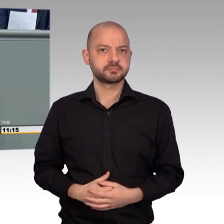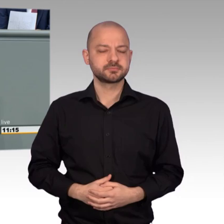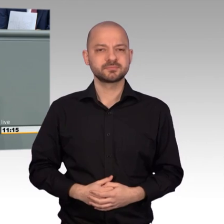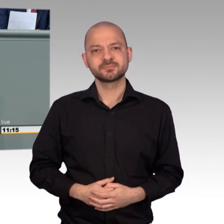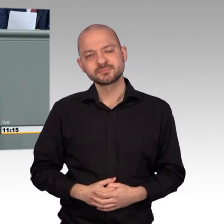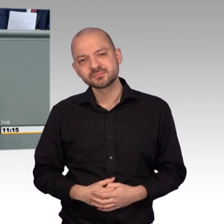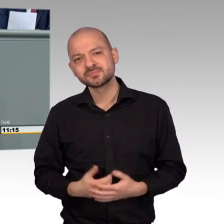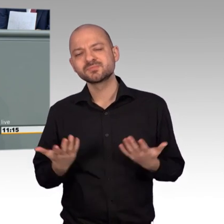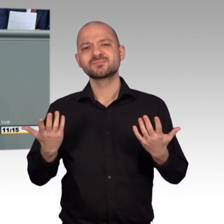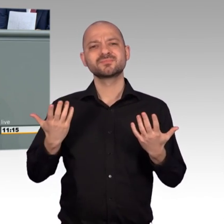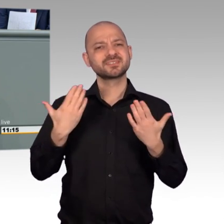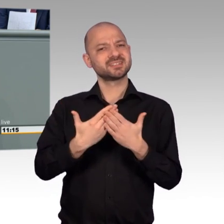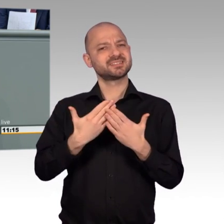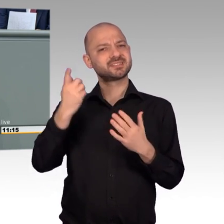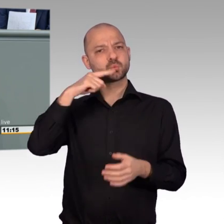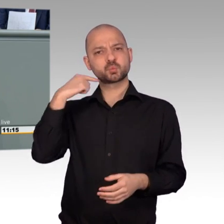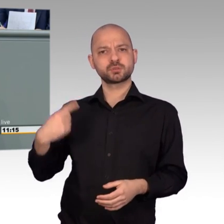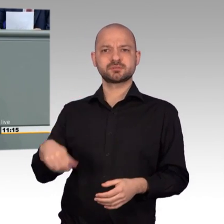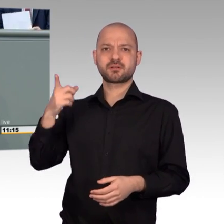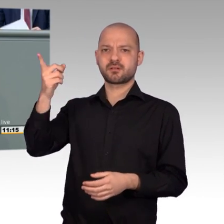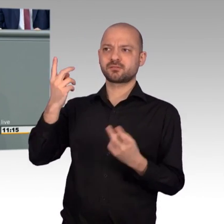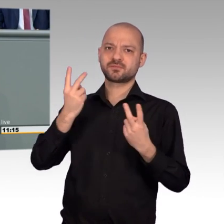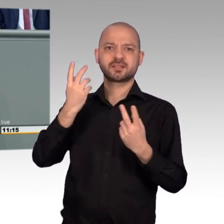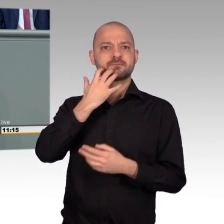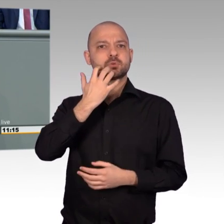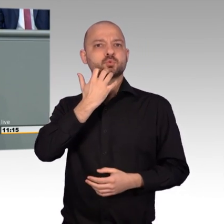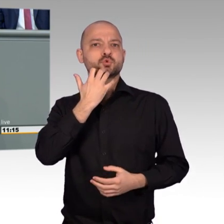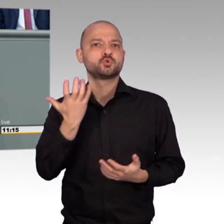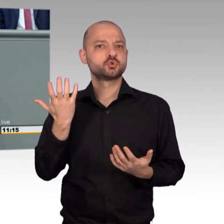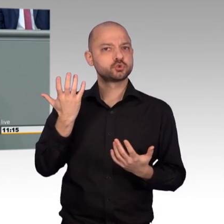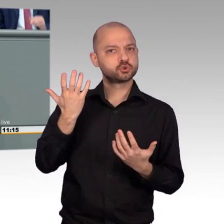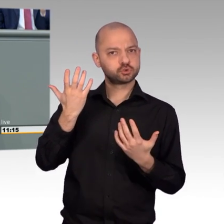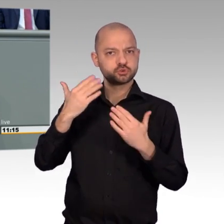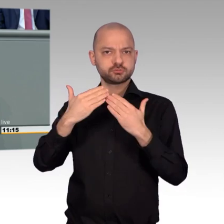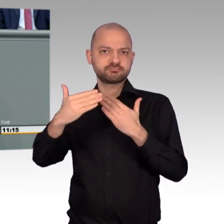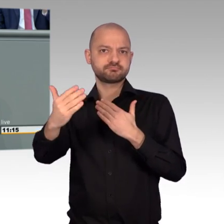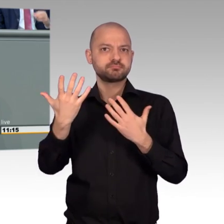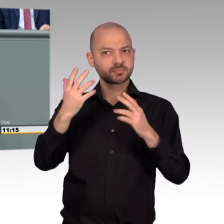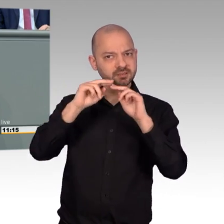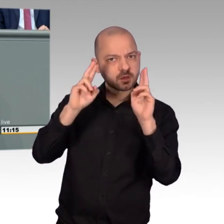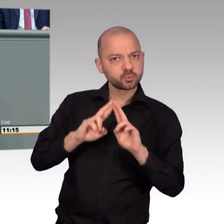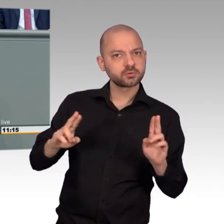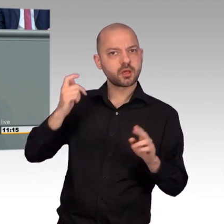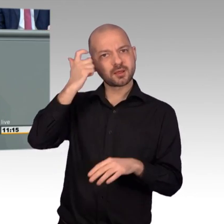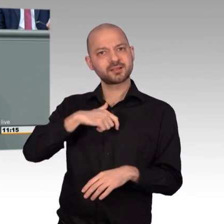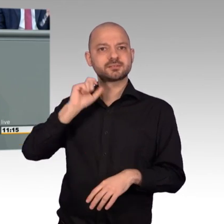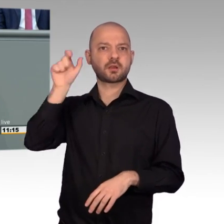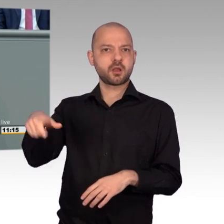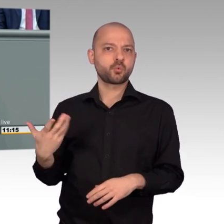habe, nicht von Amerika als Regionalmacht bezeichnet werden möchte, sondern wenn Russland als internationaler Spieler, als